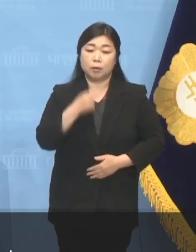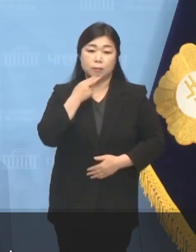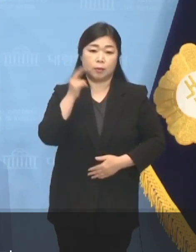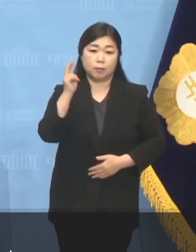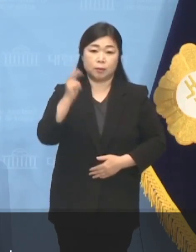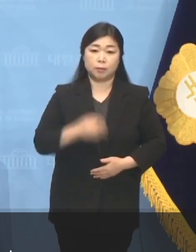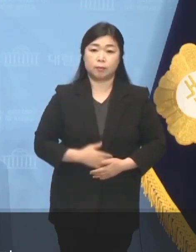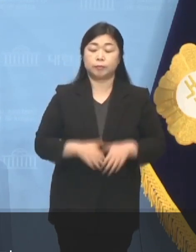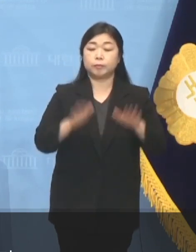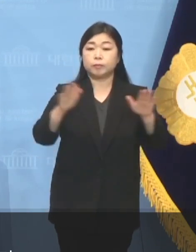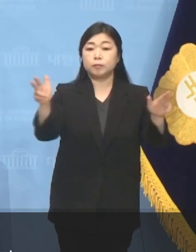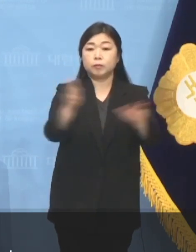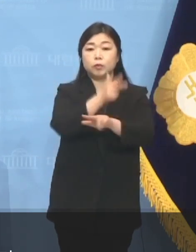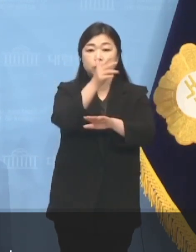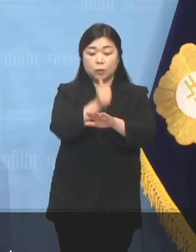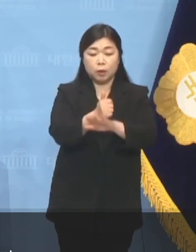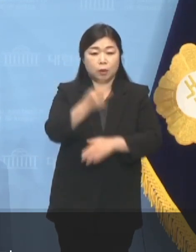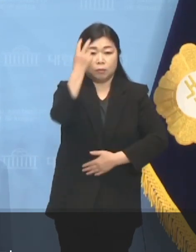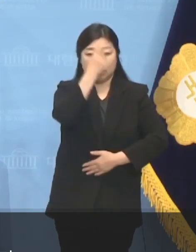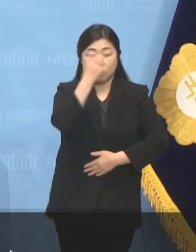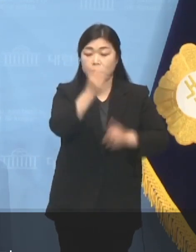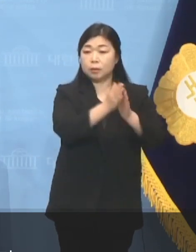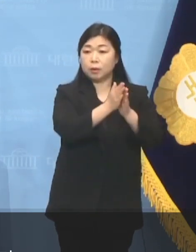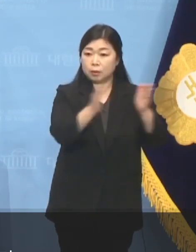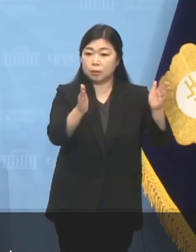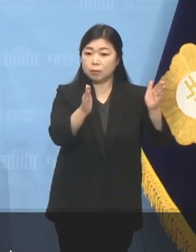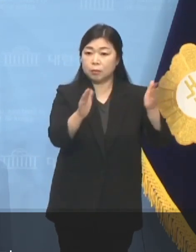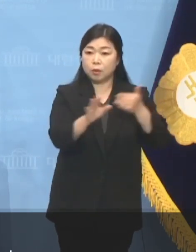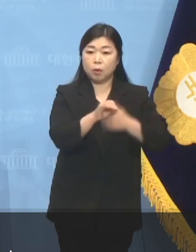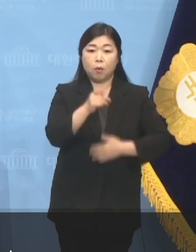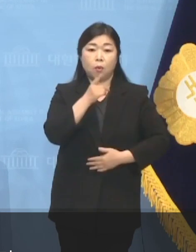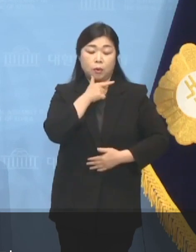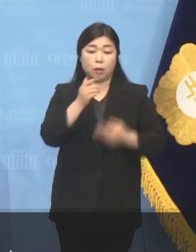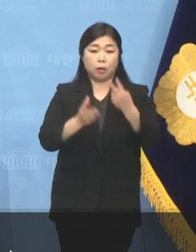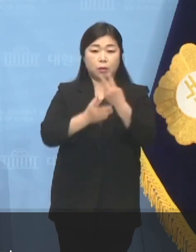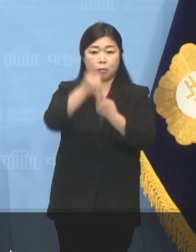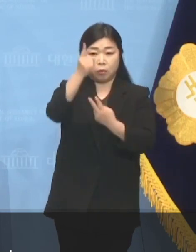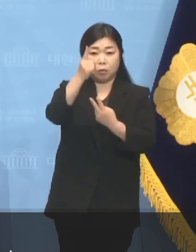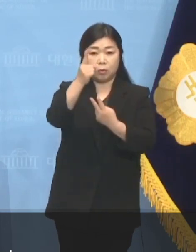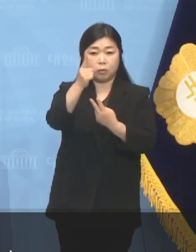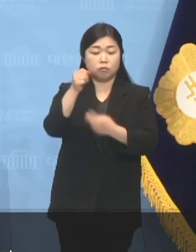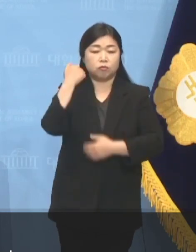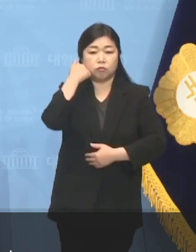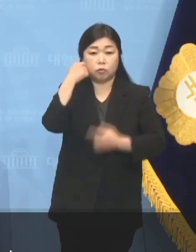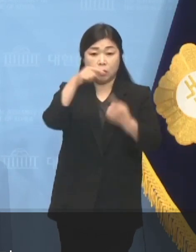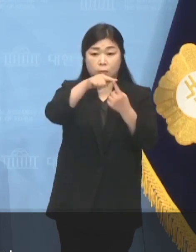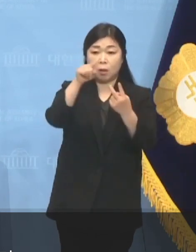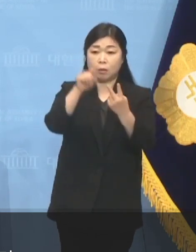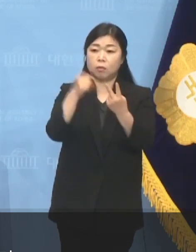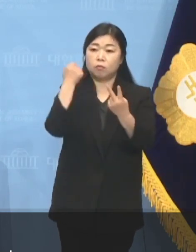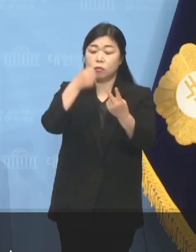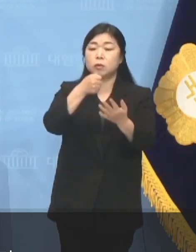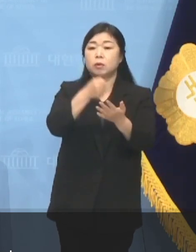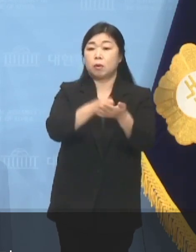이번 주말 조사에 착수하면 월요일에는 단일 후보를 결정할 수 있을 것입니다.